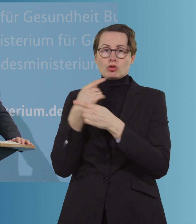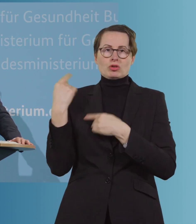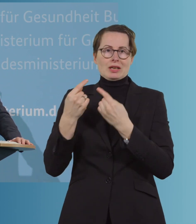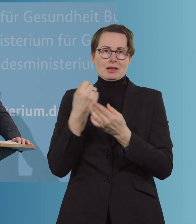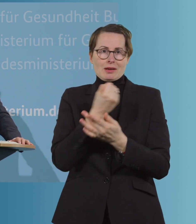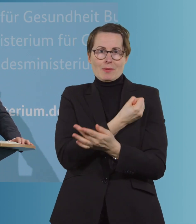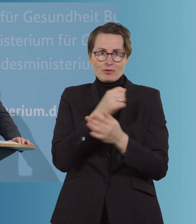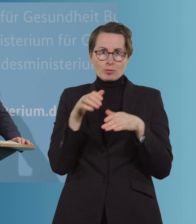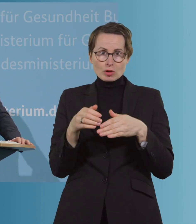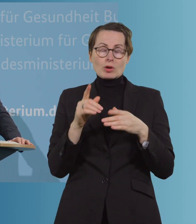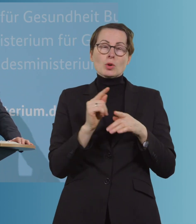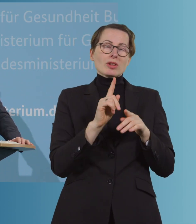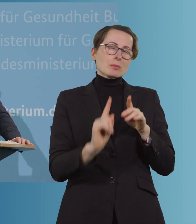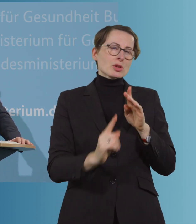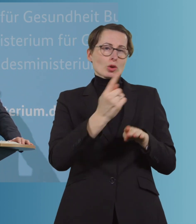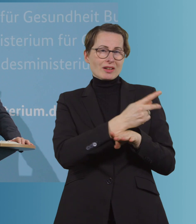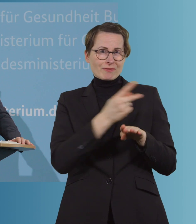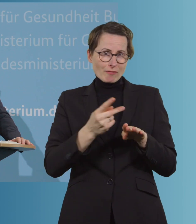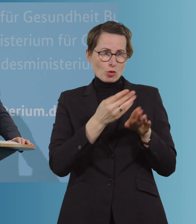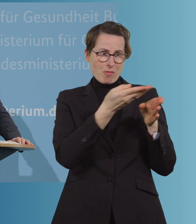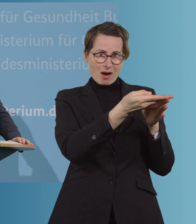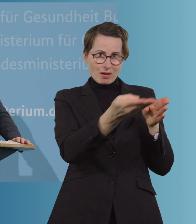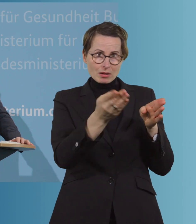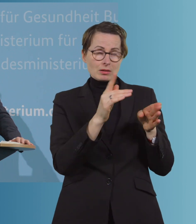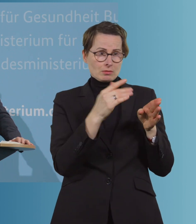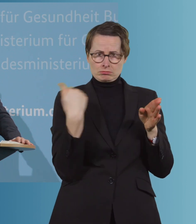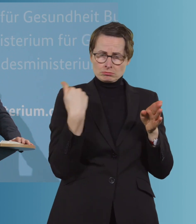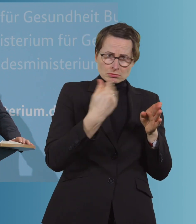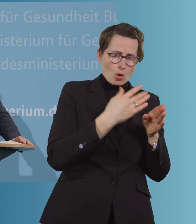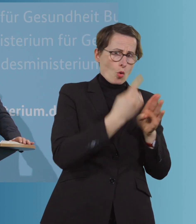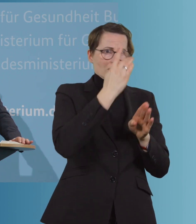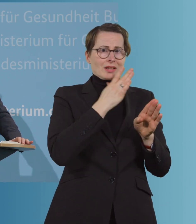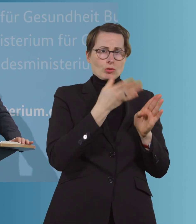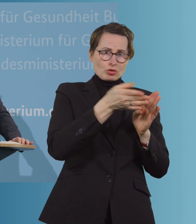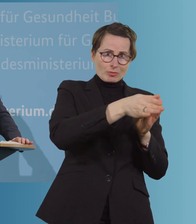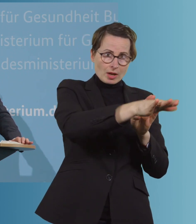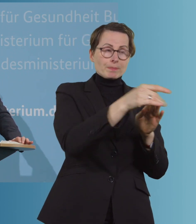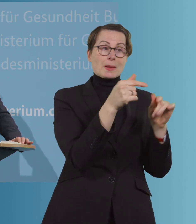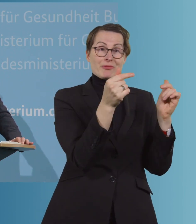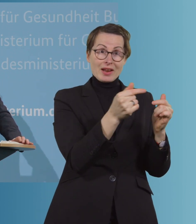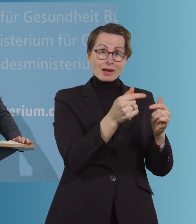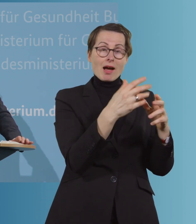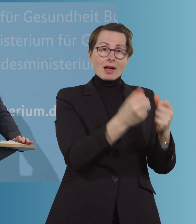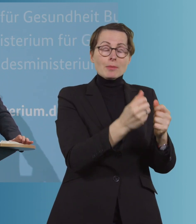verwundbaren, über 80-jährigen Pflegeheimbewohnern und denjenigen, die sie pflegen und behandeln und begleiten, zu belassen.